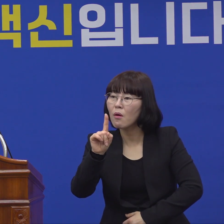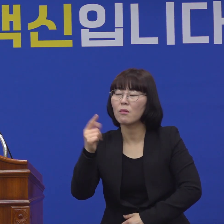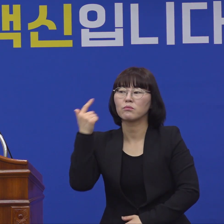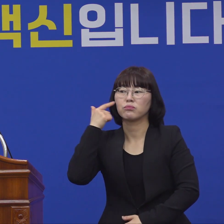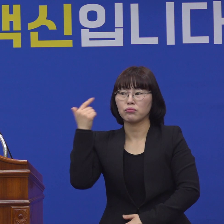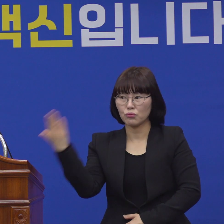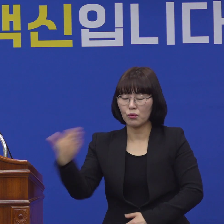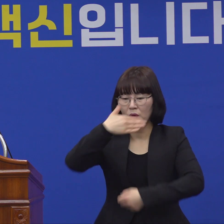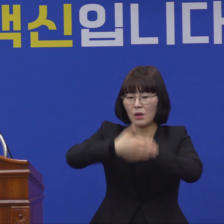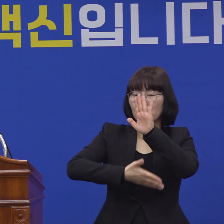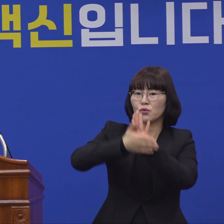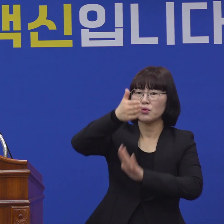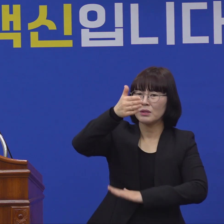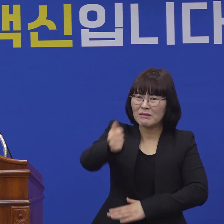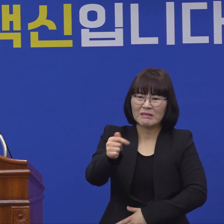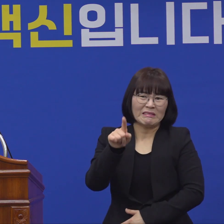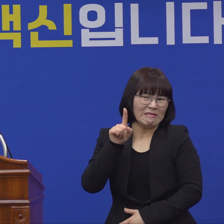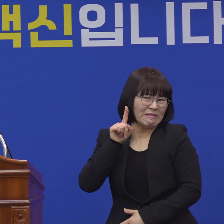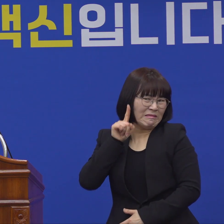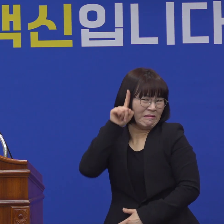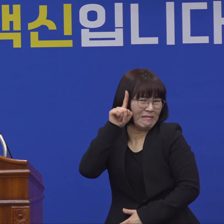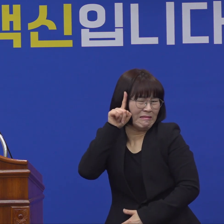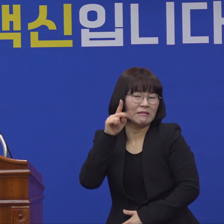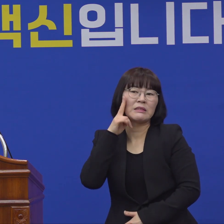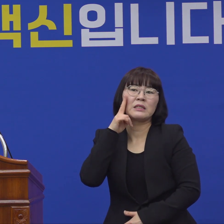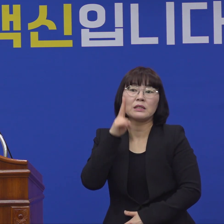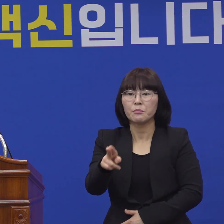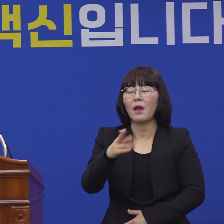시장님의 그 극심한 스트레스는 이해하지만,